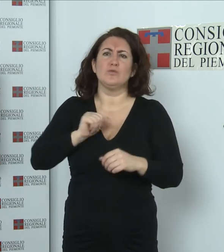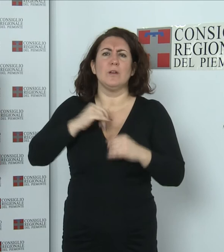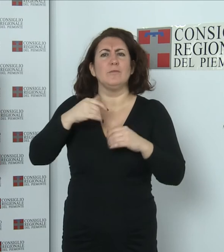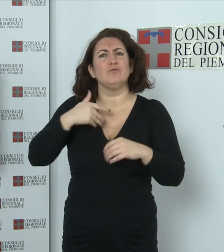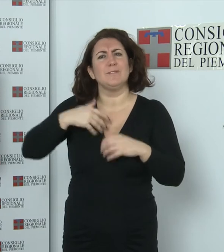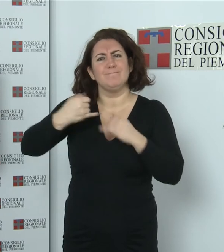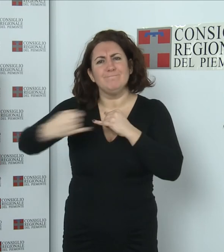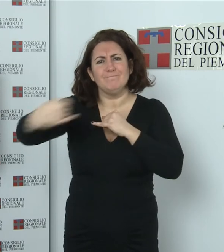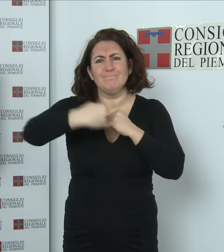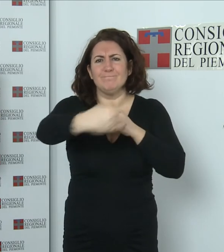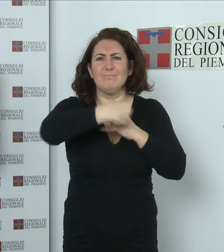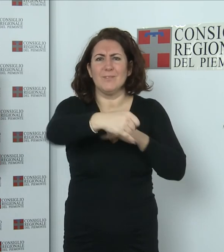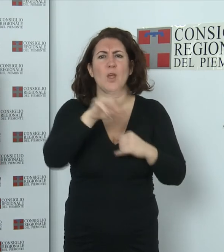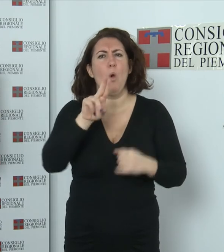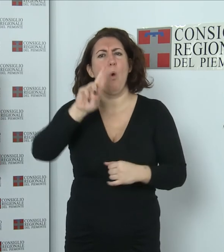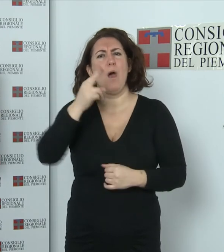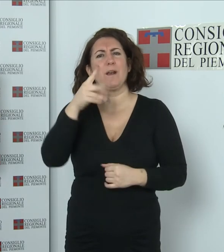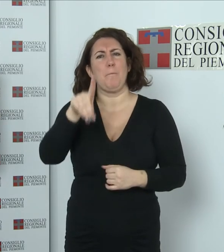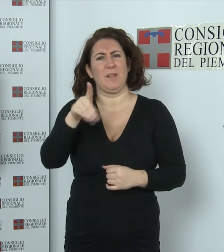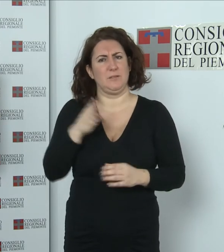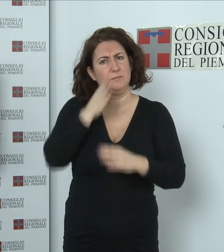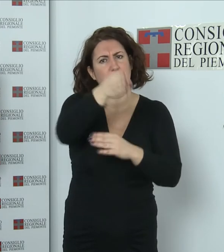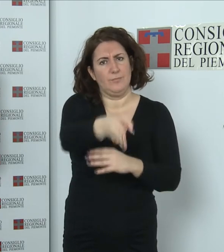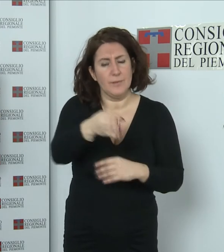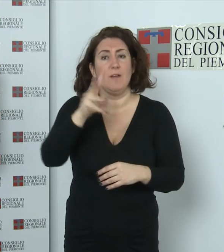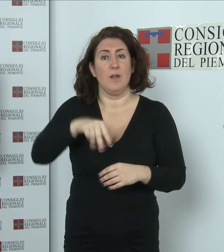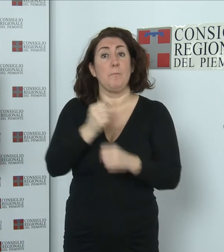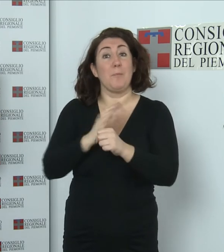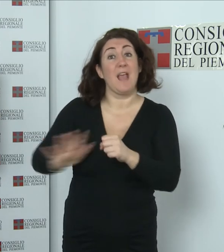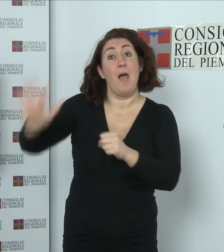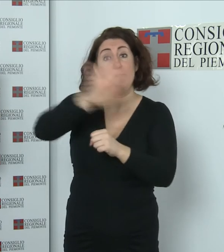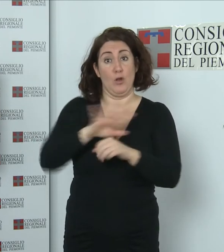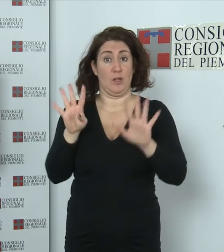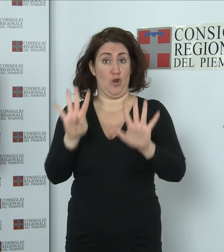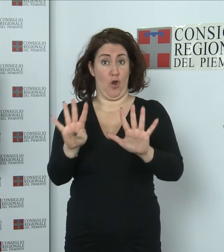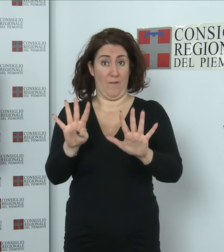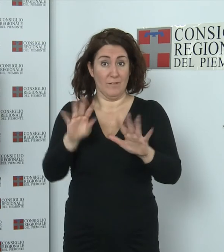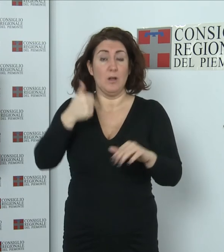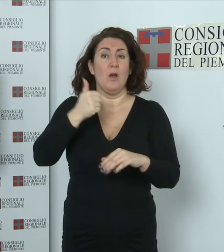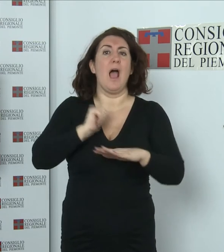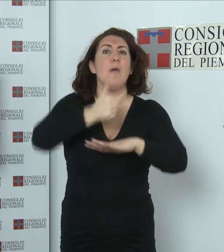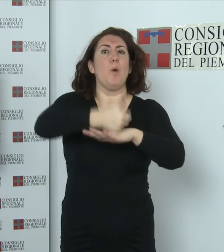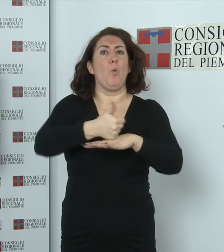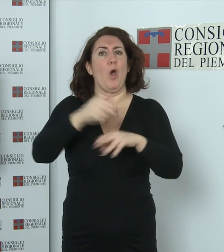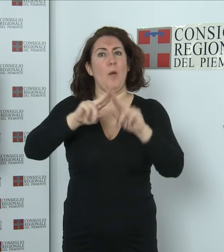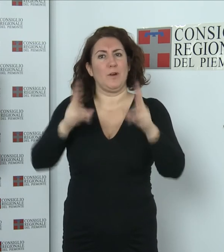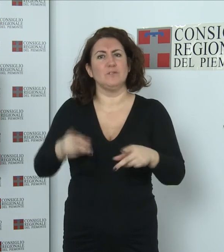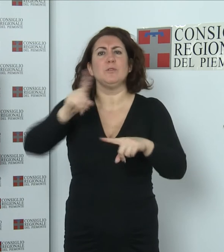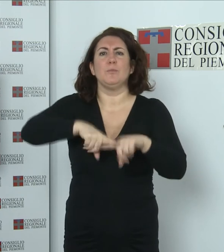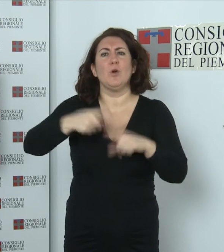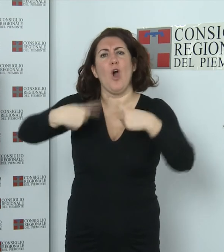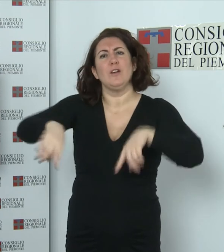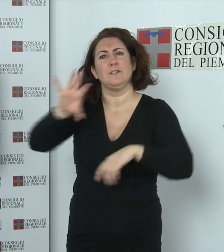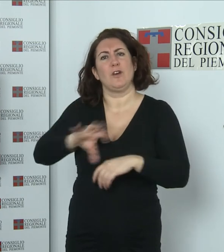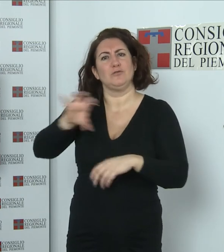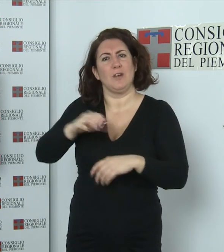uffici in relazioni con il pubblico della Regione. Sono nove in tutto il Piemonte, uno per capoluogo provincia più quello del Consiglio regionale a Torino